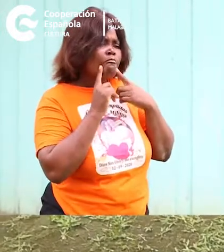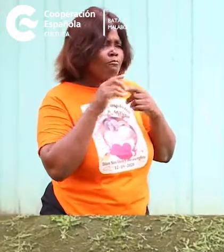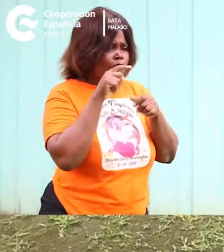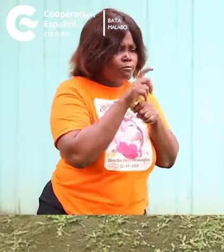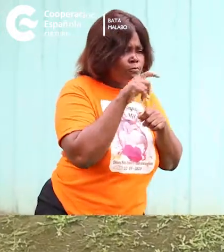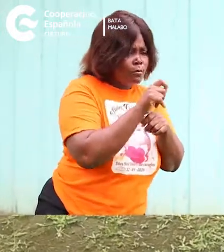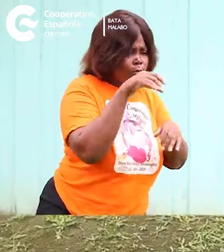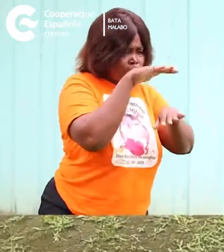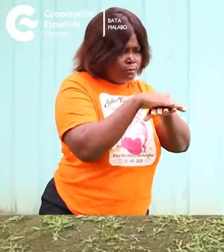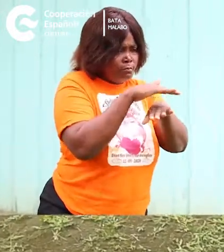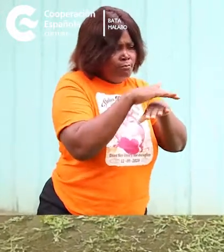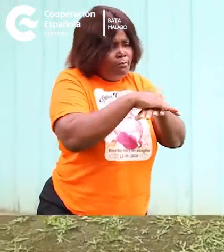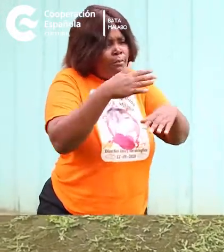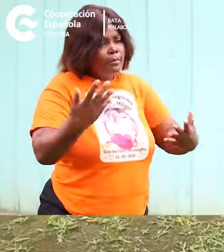encima